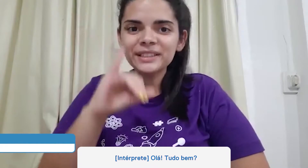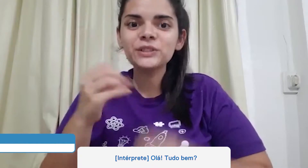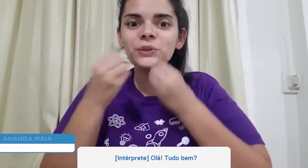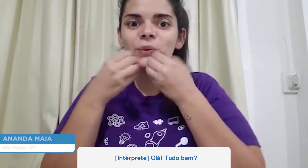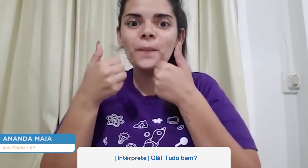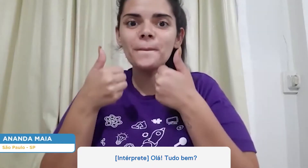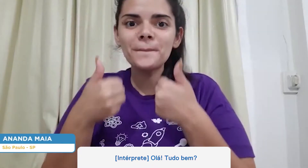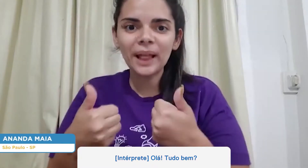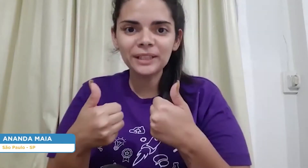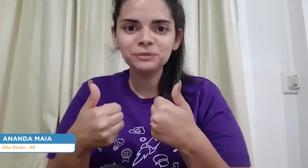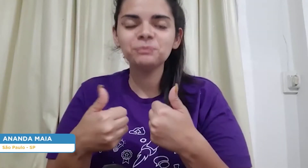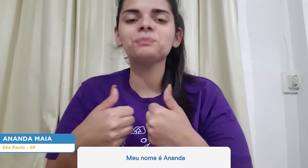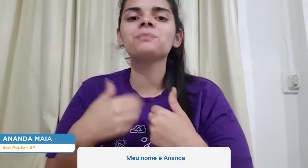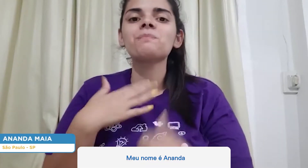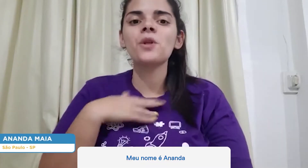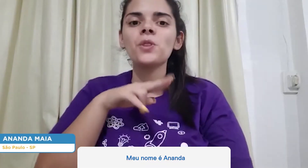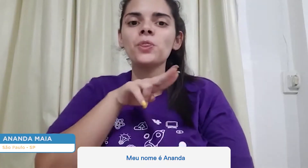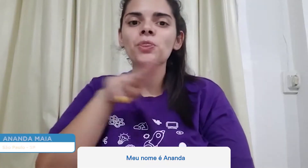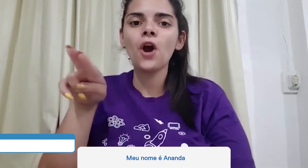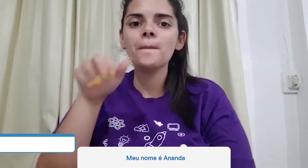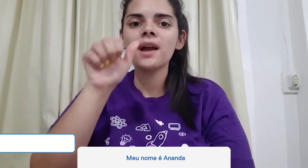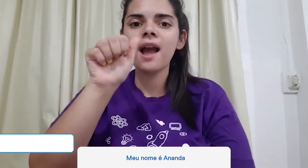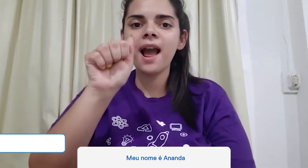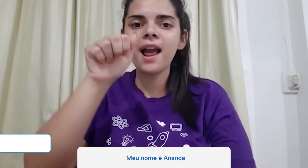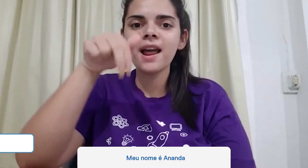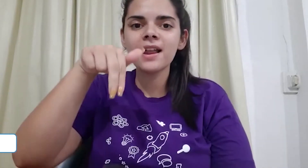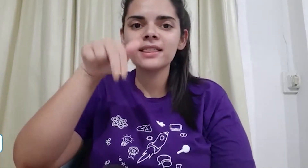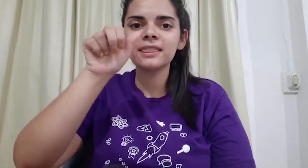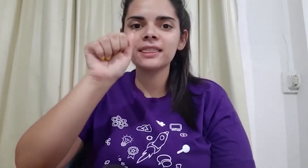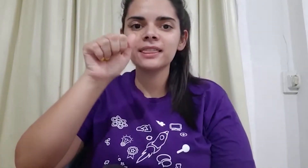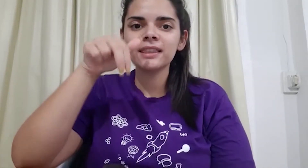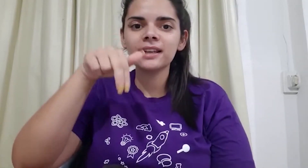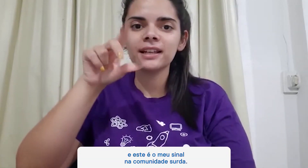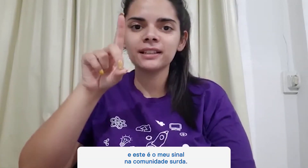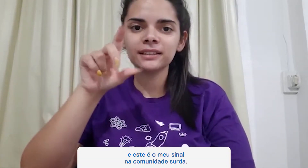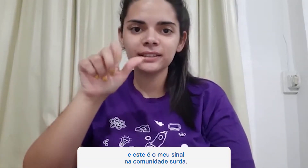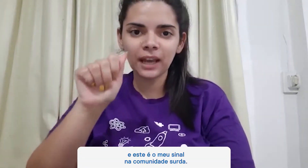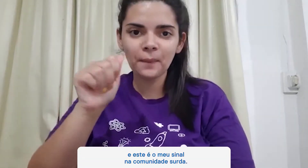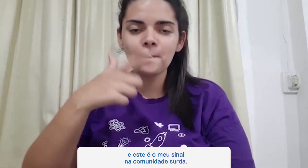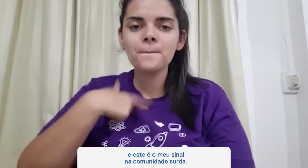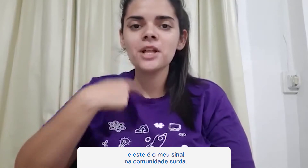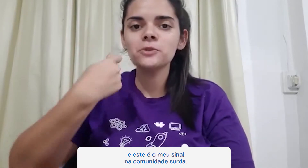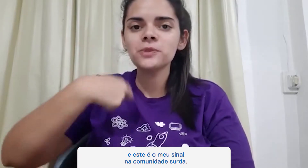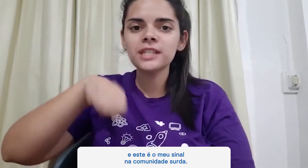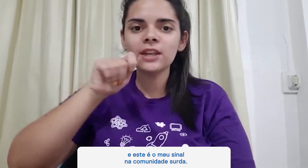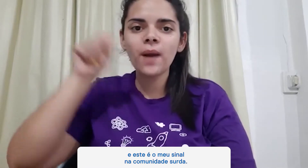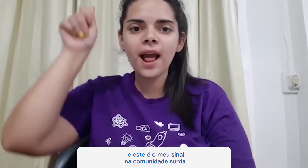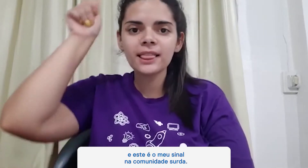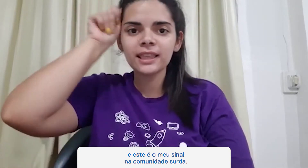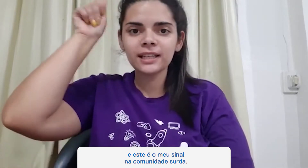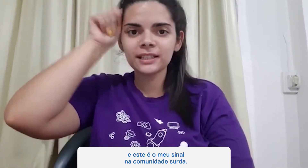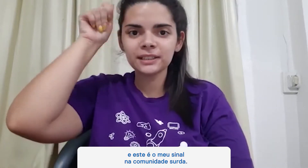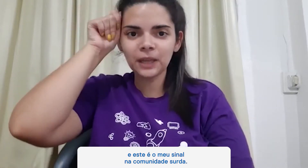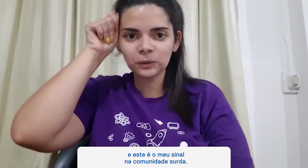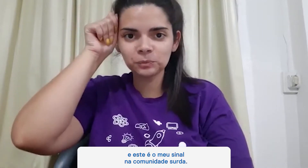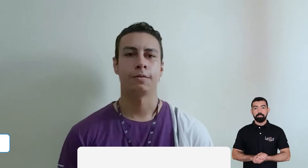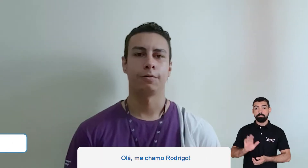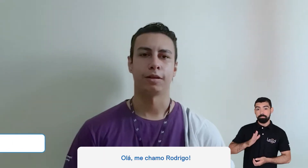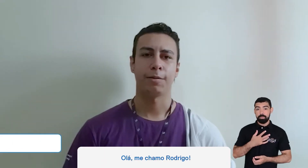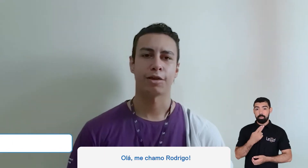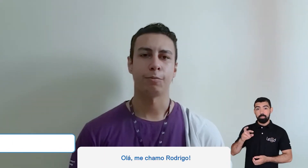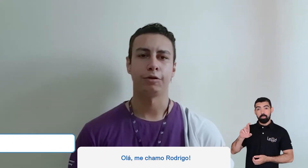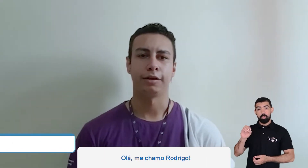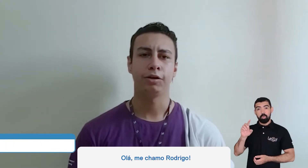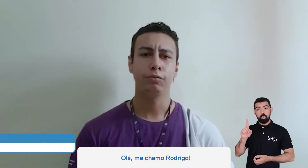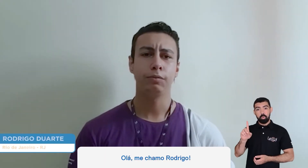Olá, tudo bem? Meu nome é Ananda, e este é o meu sinal, na comunidade surna.